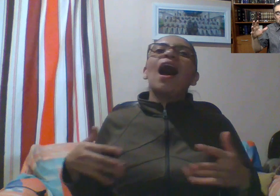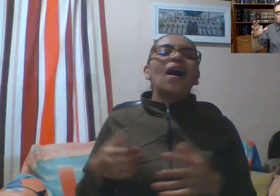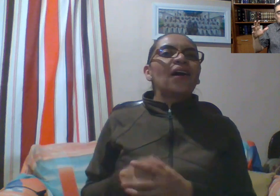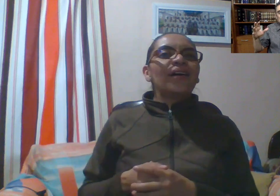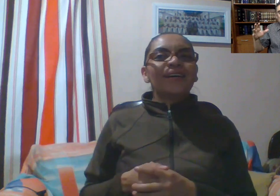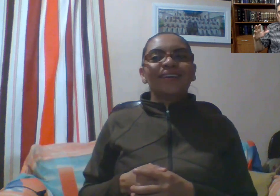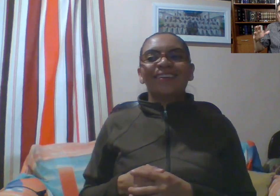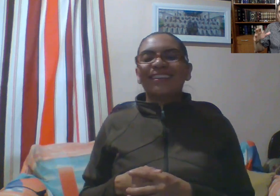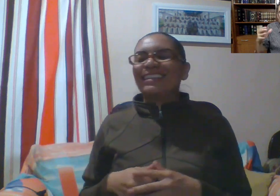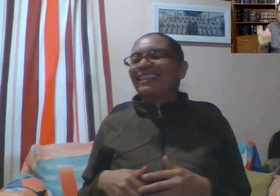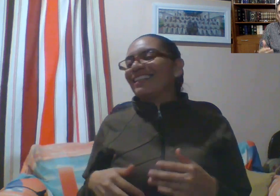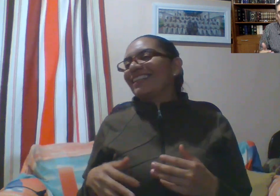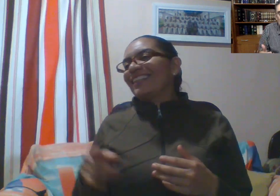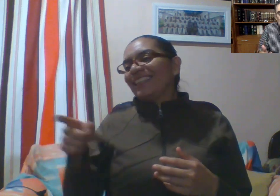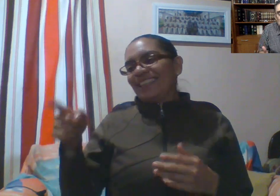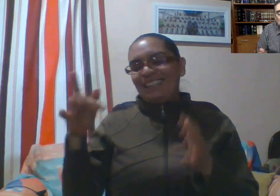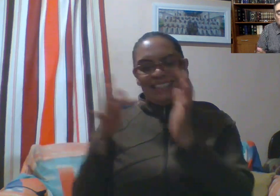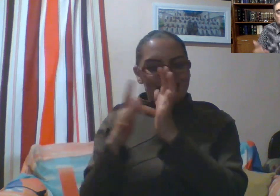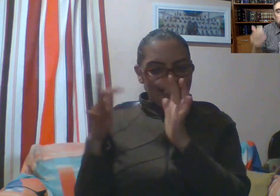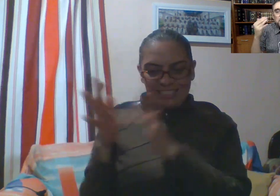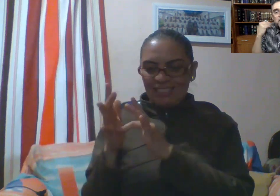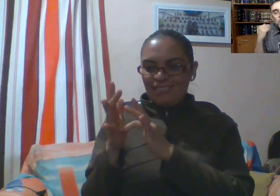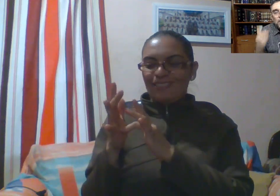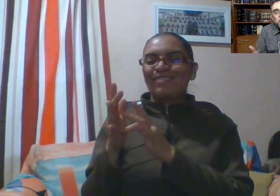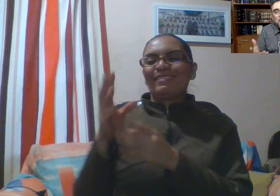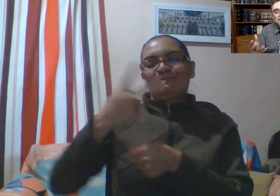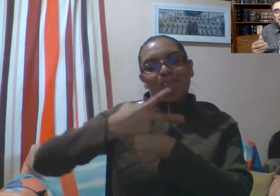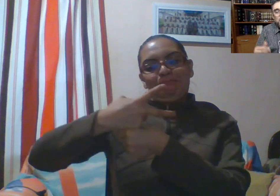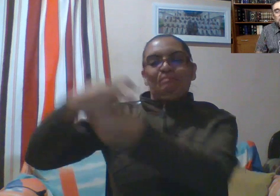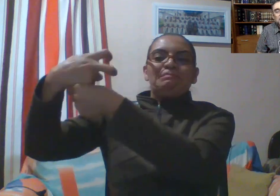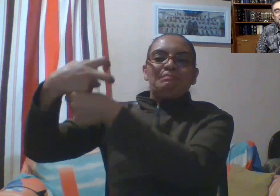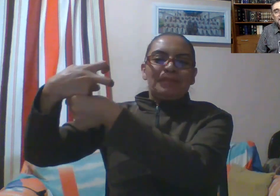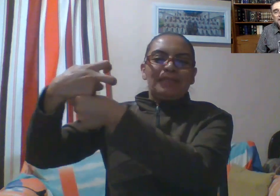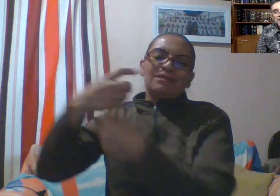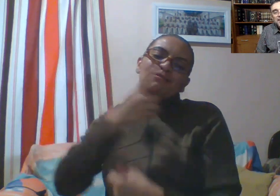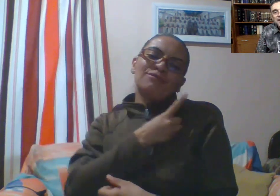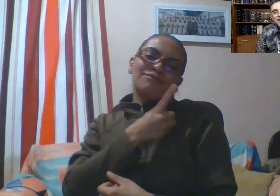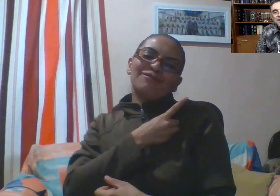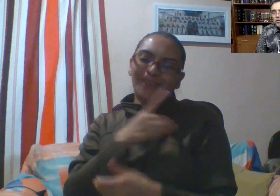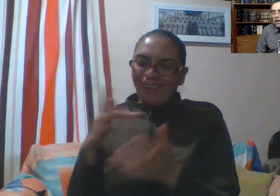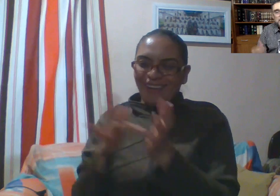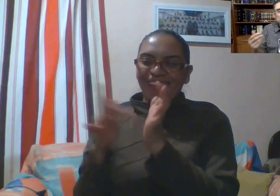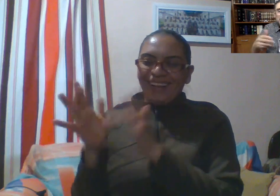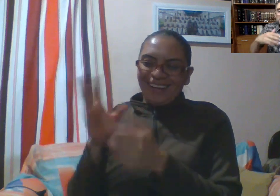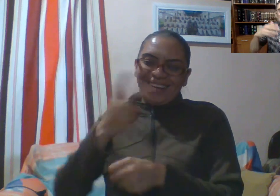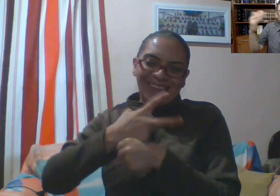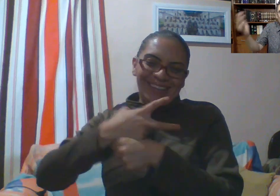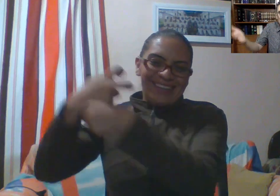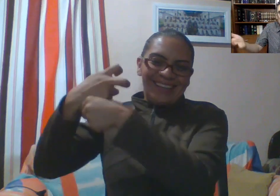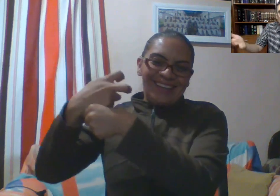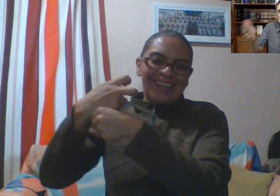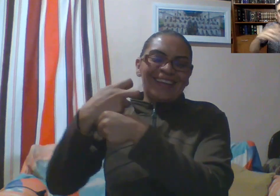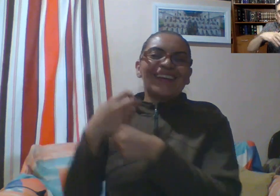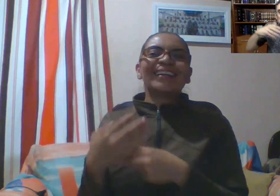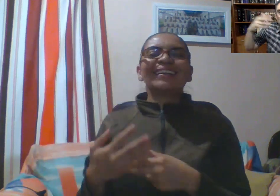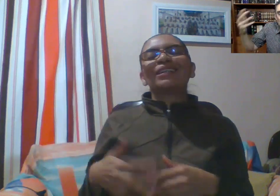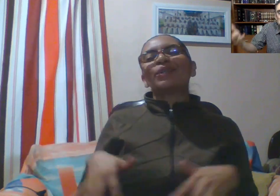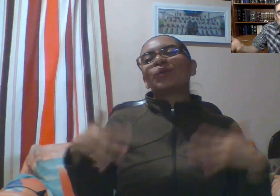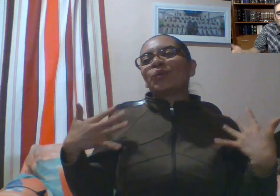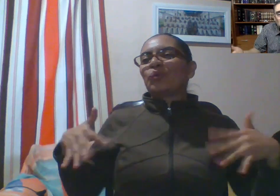Pero el Señor se autoinvitó a su casa. ¿Cómo la ve? O sea, saqueo no lo invitó, el Señor se autoinvitó.